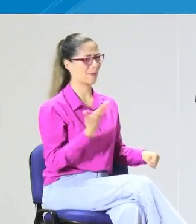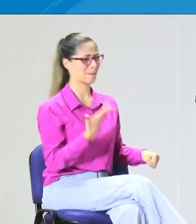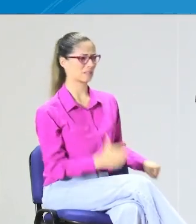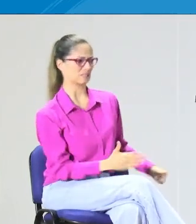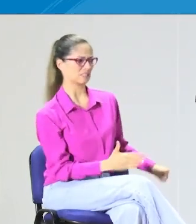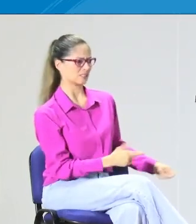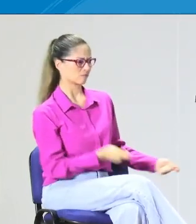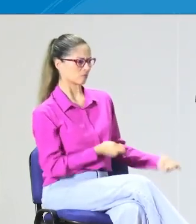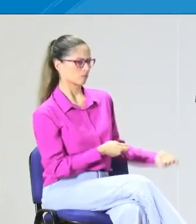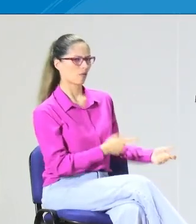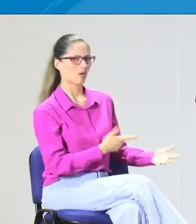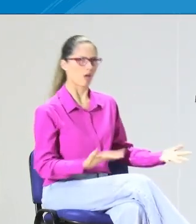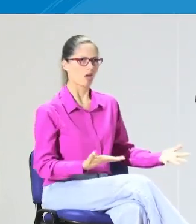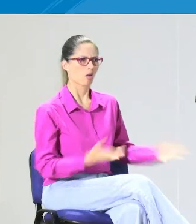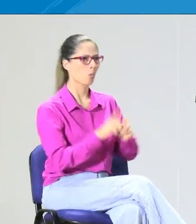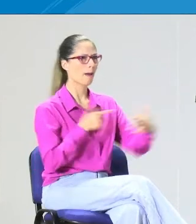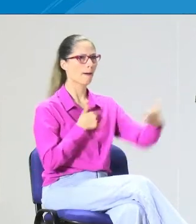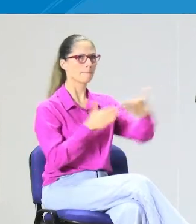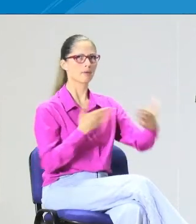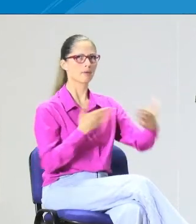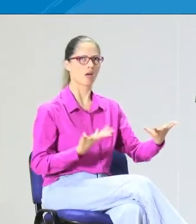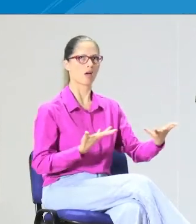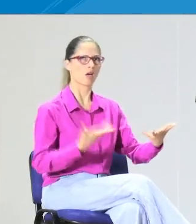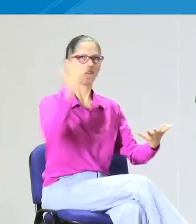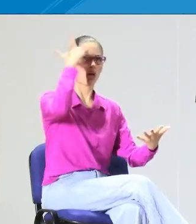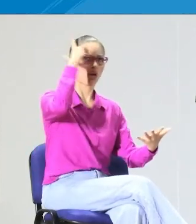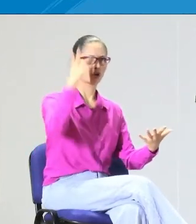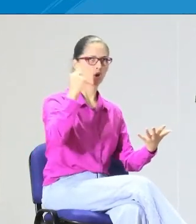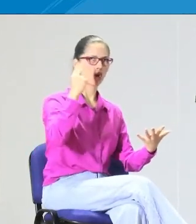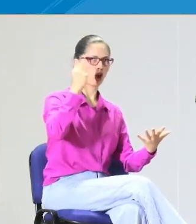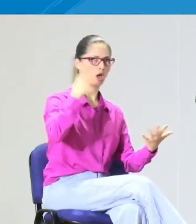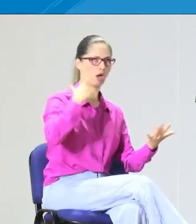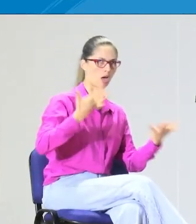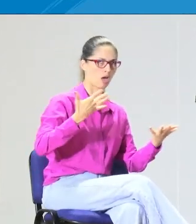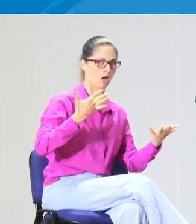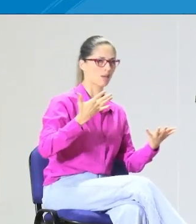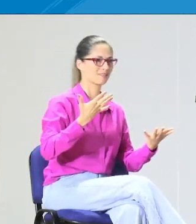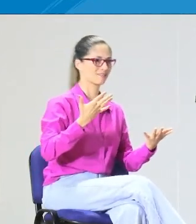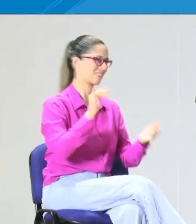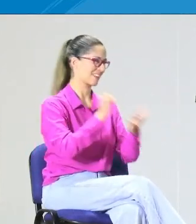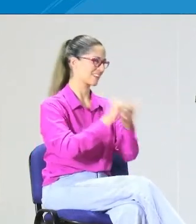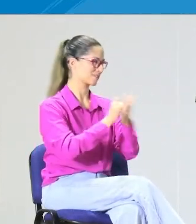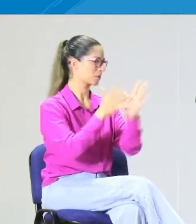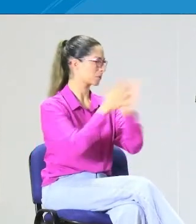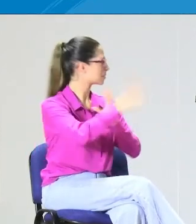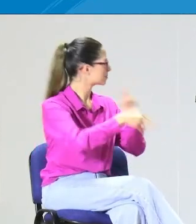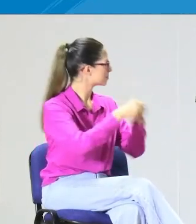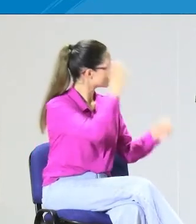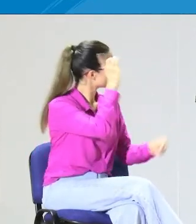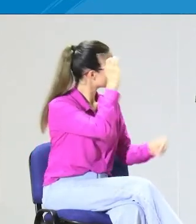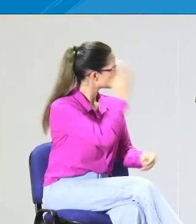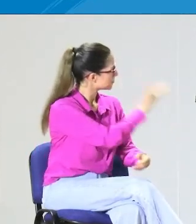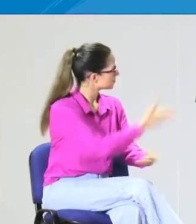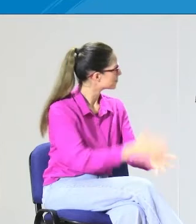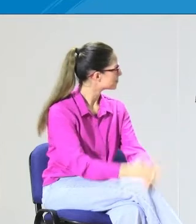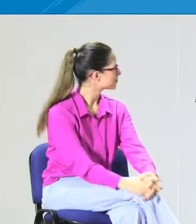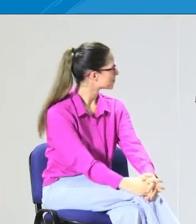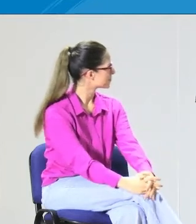vergüenza, como algo que no quieren mostrar a su alrededor y empiezan a controlarlos en ese juego de manipulación y ese